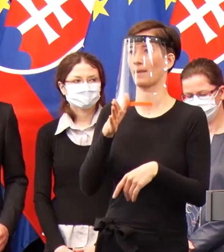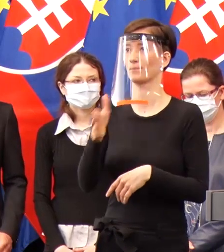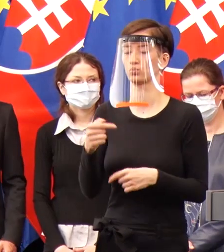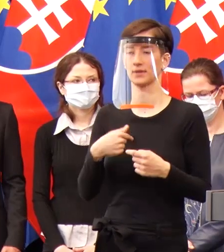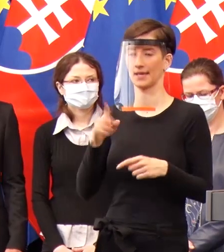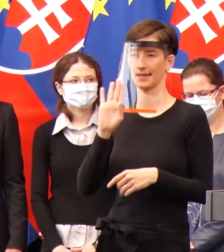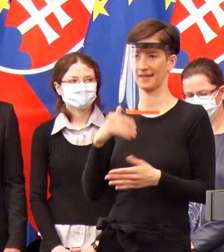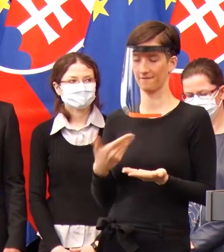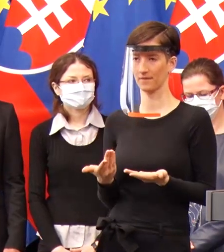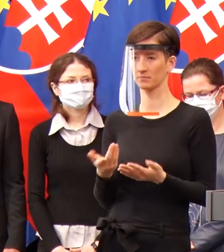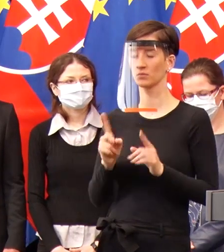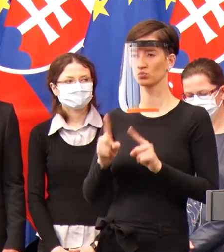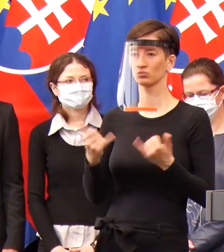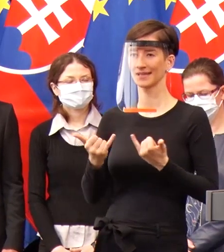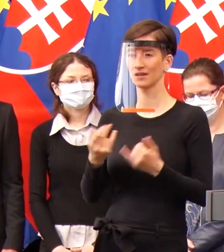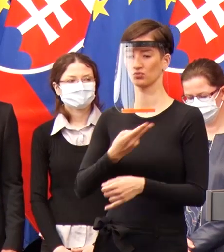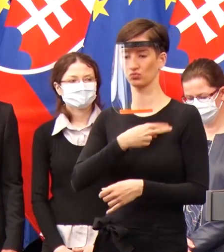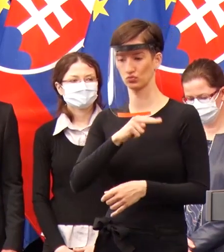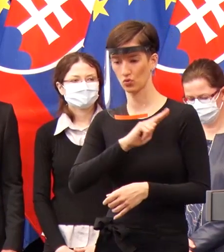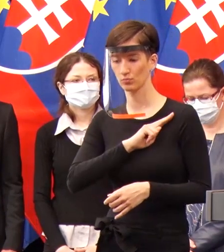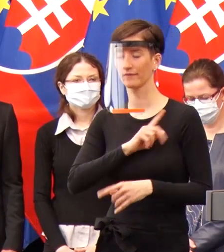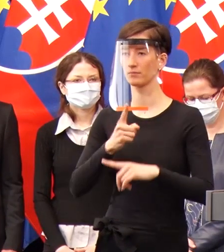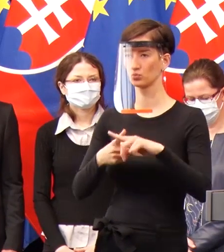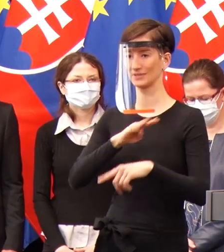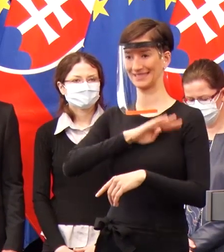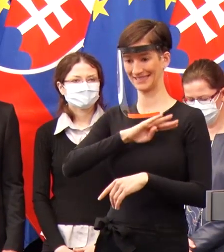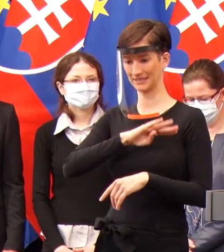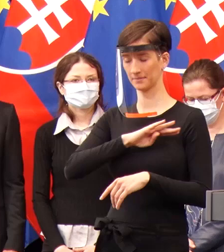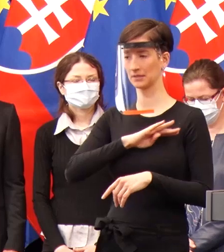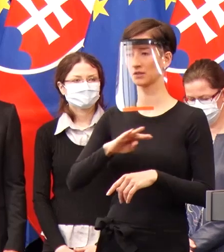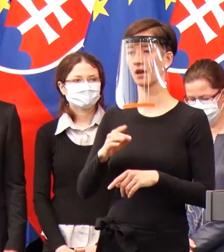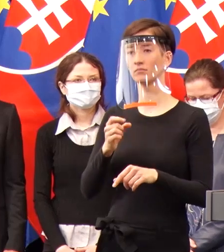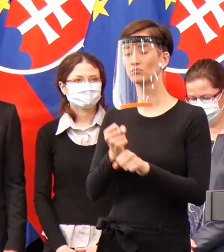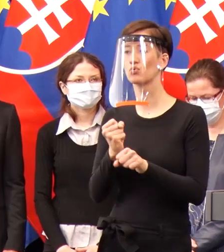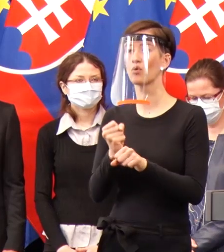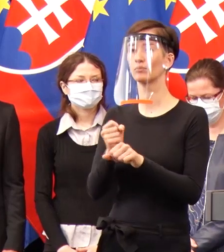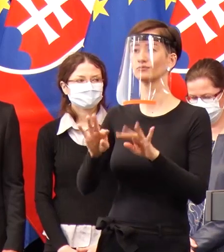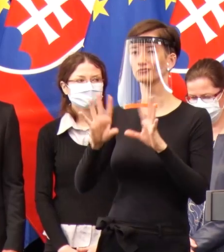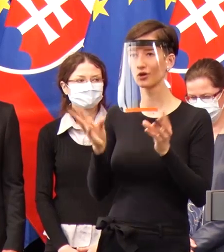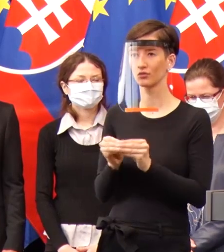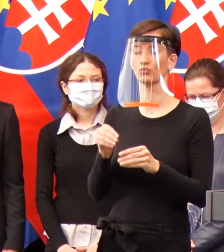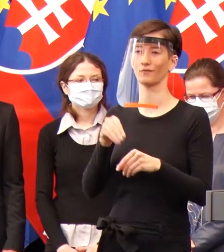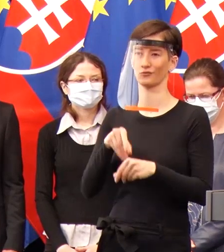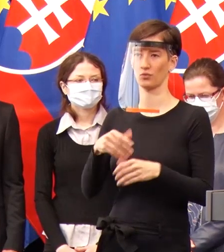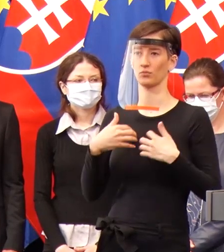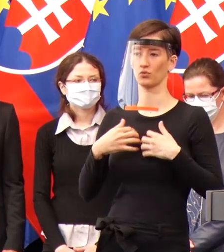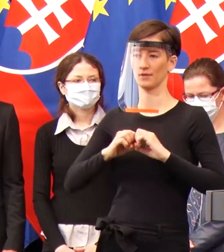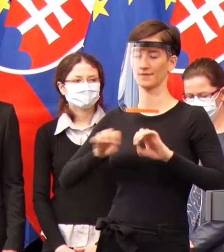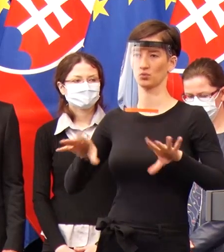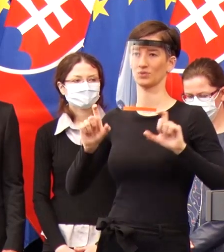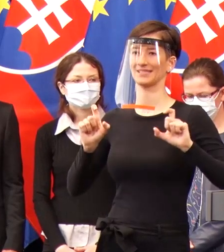My sa musíme správať zodpovedne a musíme všetko preto spraviť, aby sme túto epidémiu zvládli.